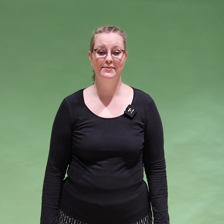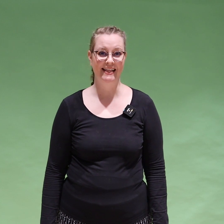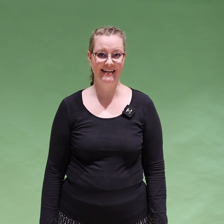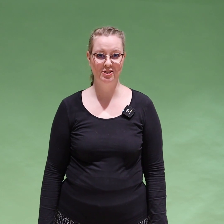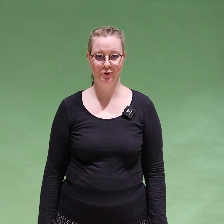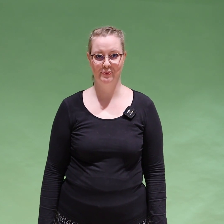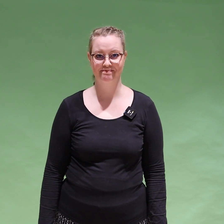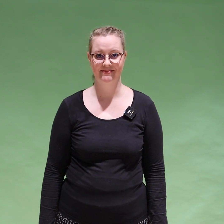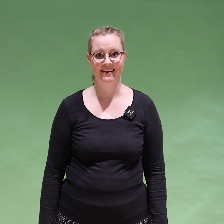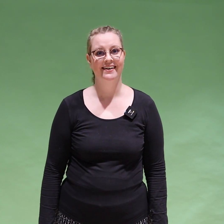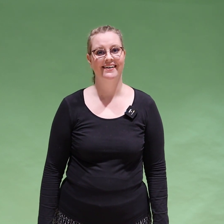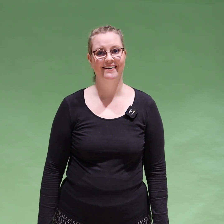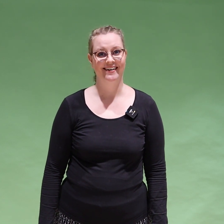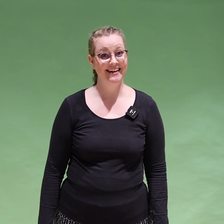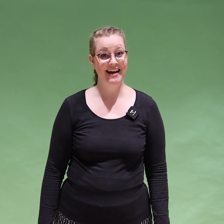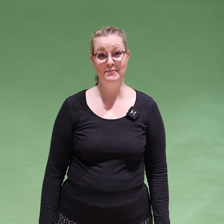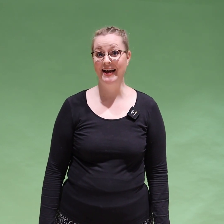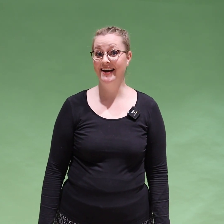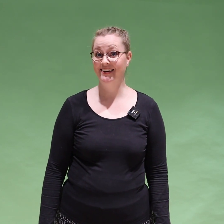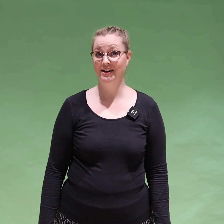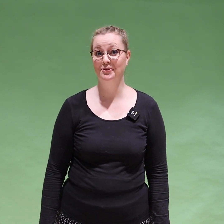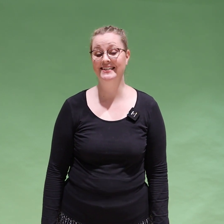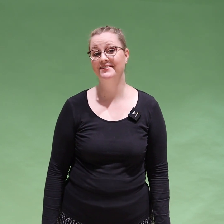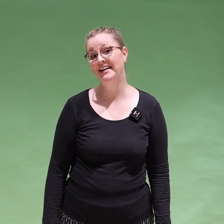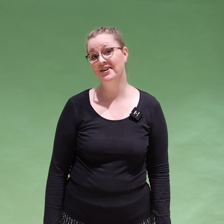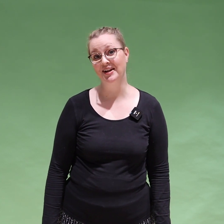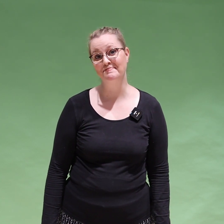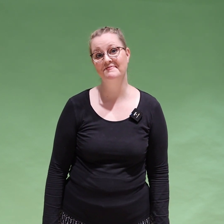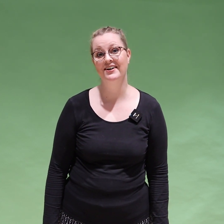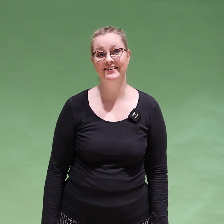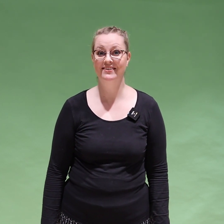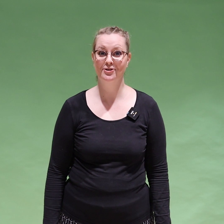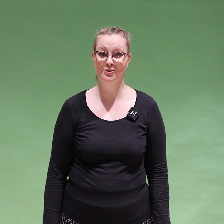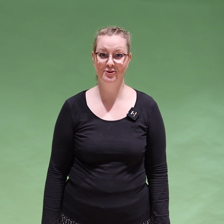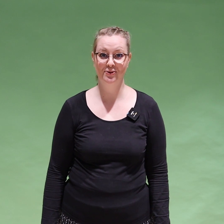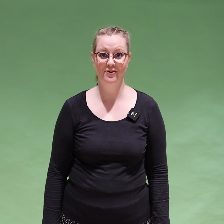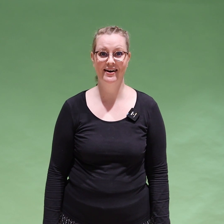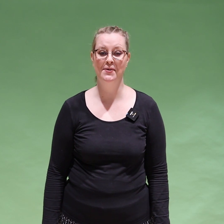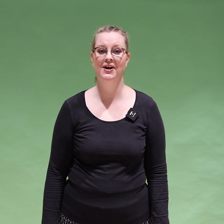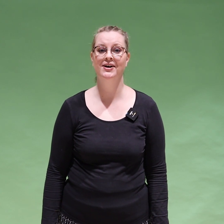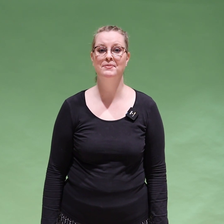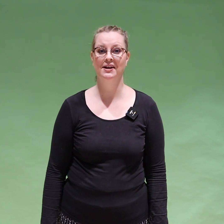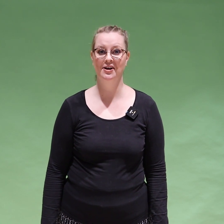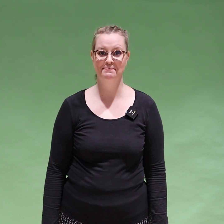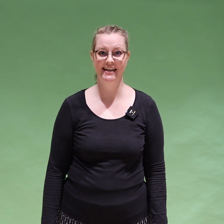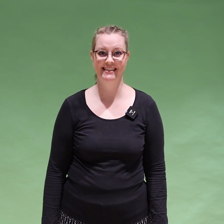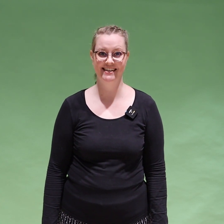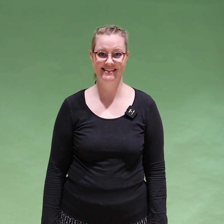Mitenkäs suju? Aina nämä ei mene ihan niin kuin tässä videolla, vaan joskus joutuu hakemaan aika paljonkin, että saa